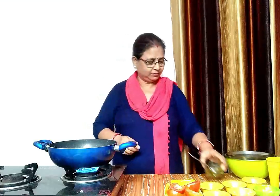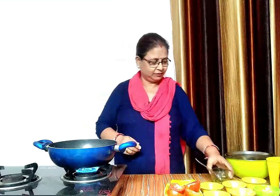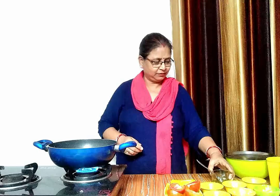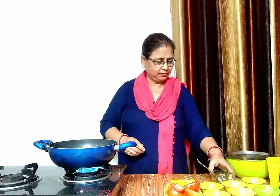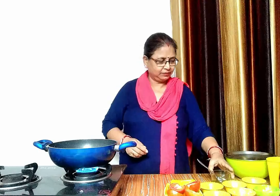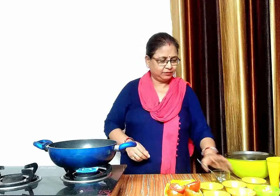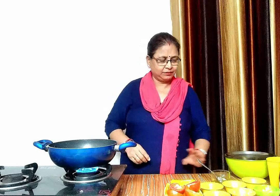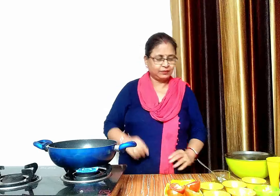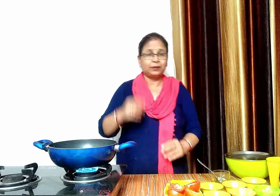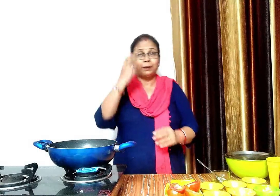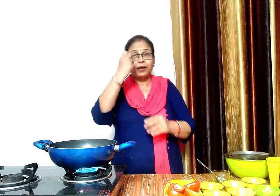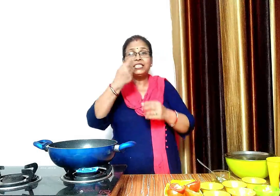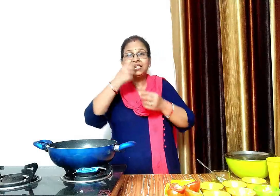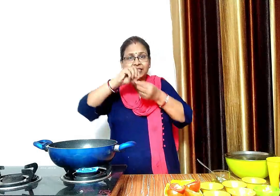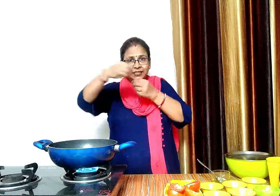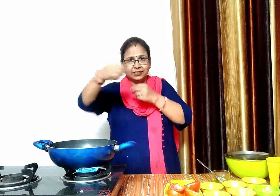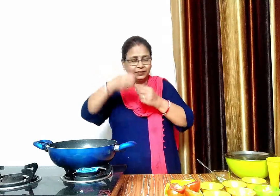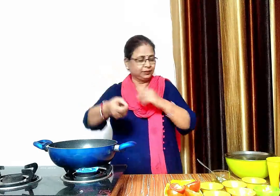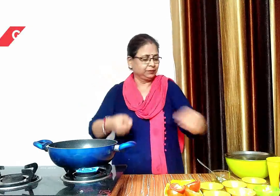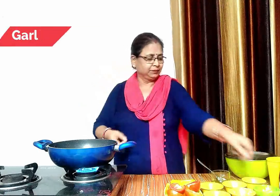अब इसमें दस से पारा लेसन की कलिया डालेंगे